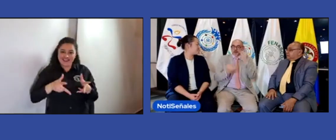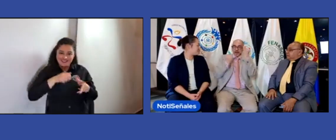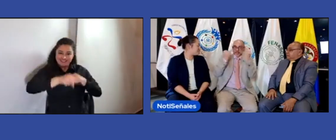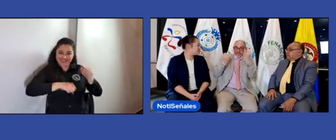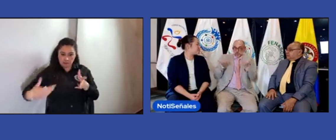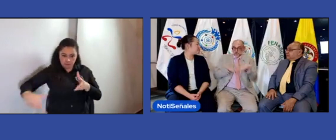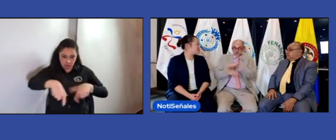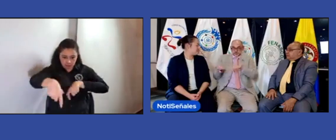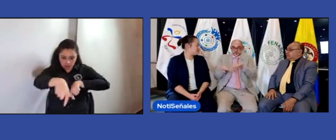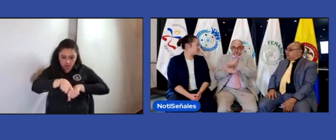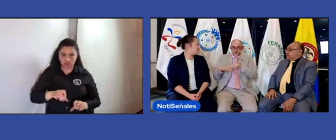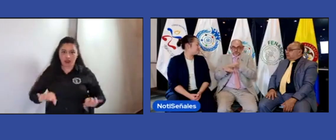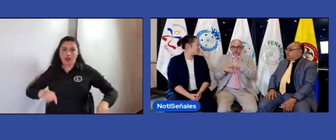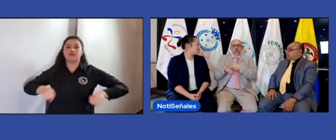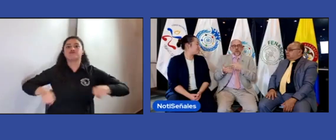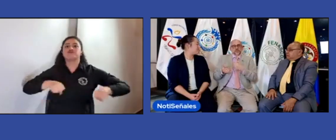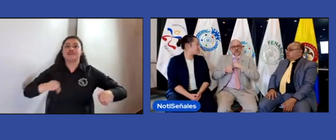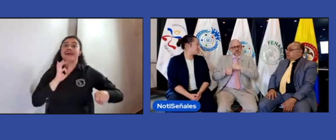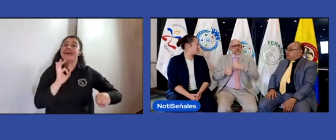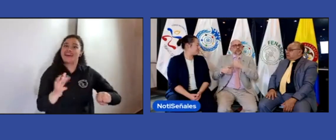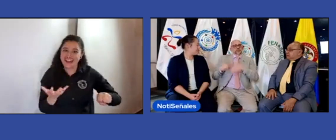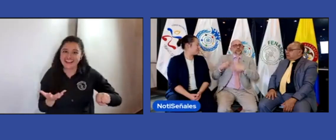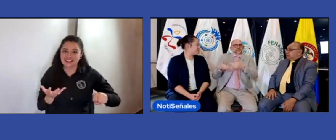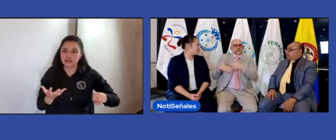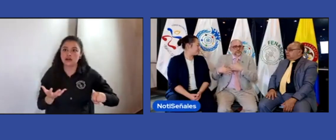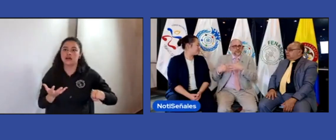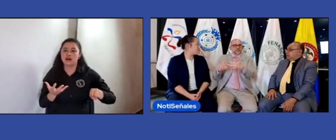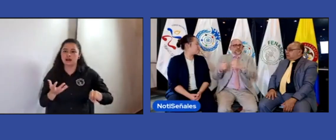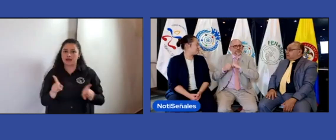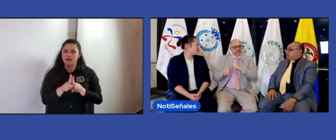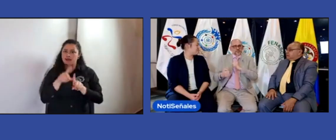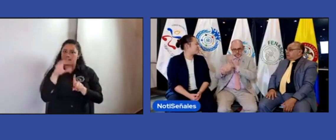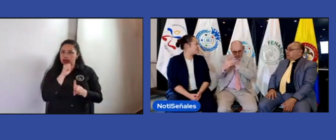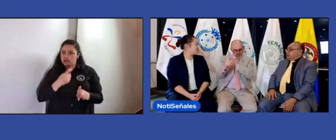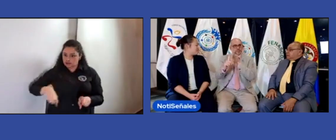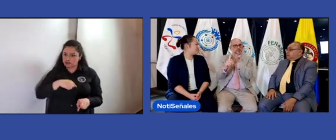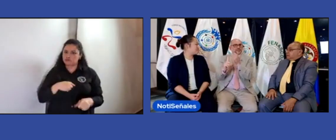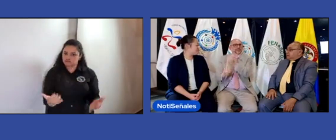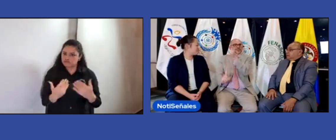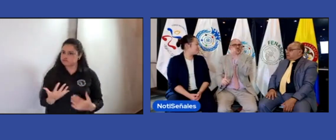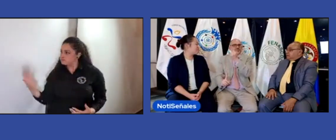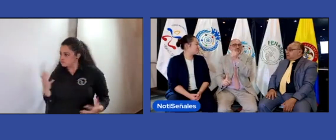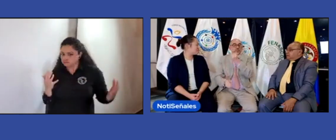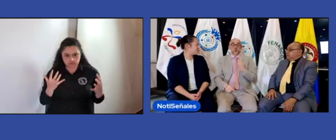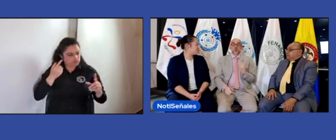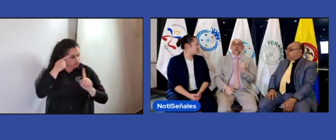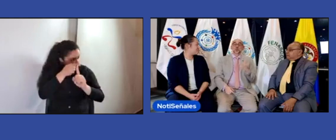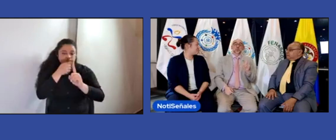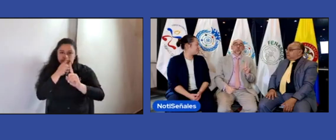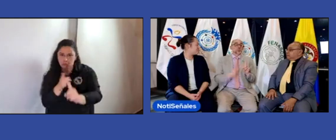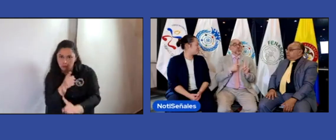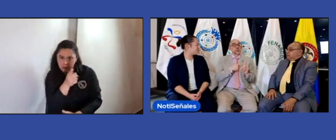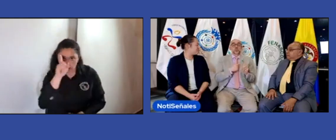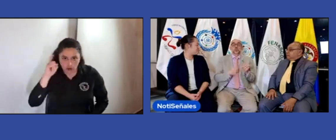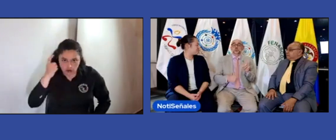Eso también nos lleva a pensar lo que nosotros hacemos, ¿no? Queremos ir por un camino que sea el camino más rápido para todos.